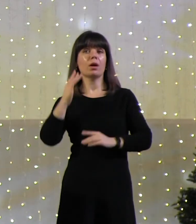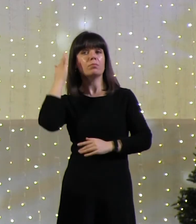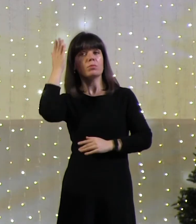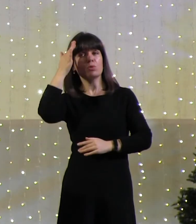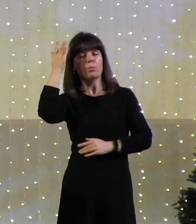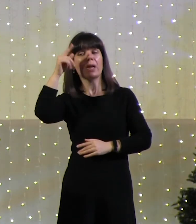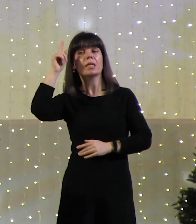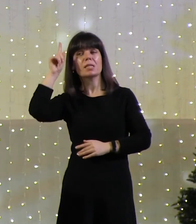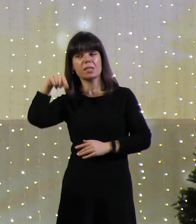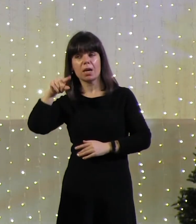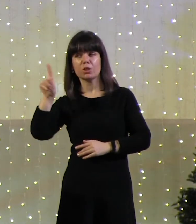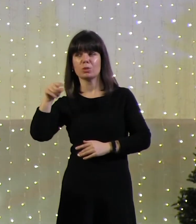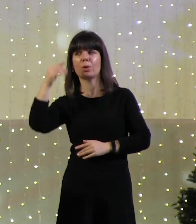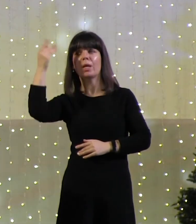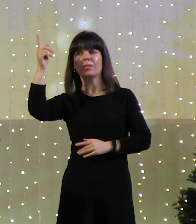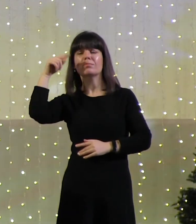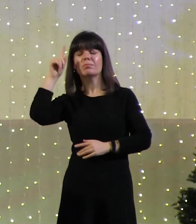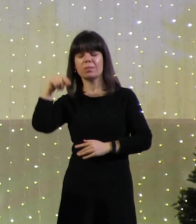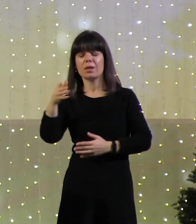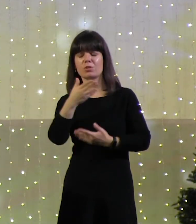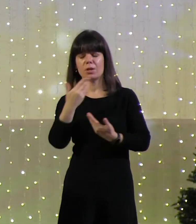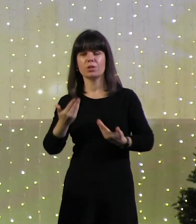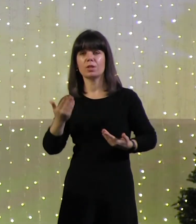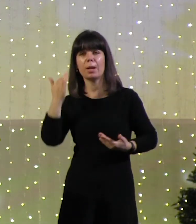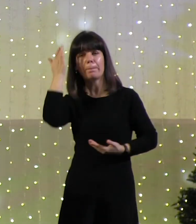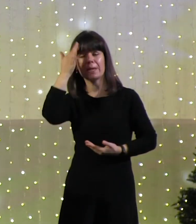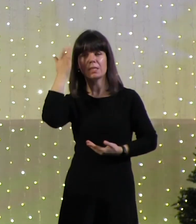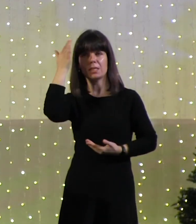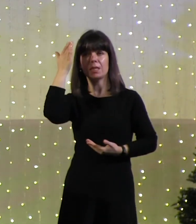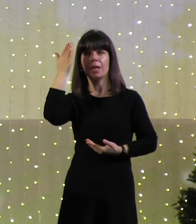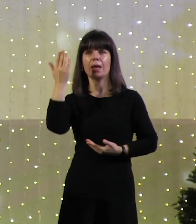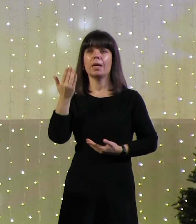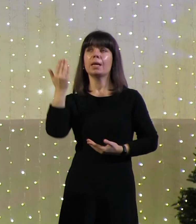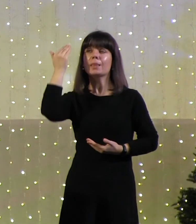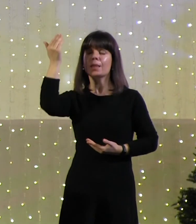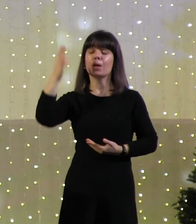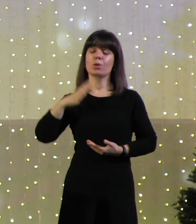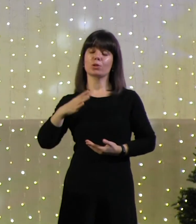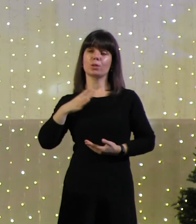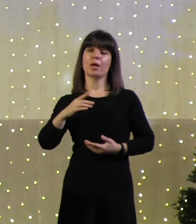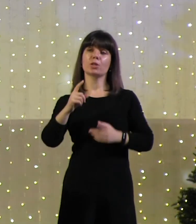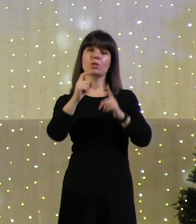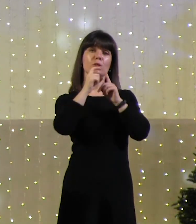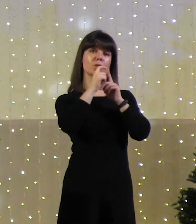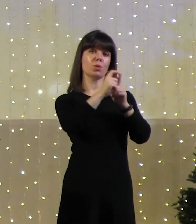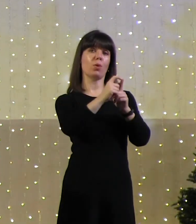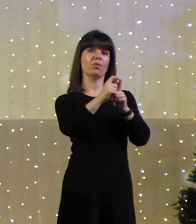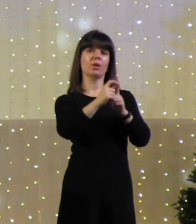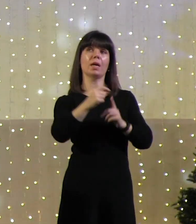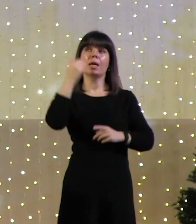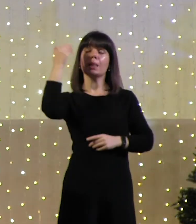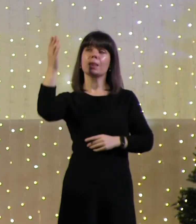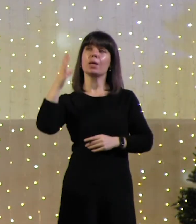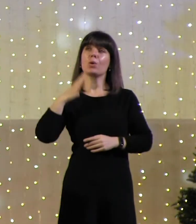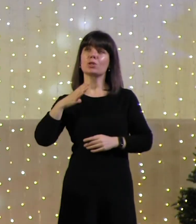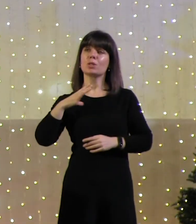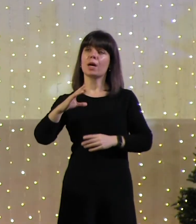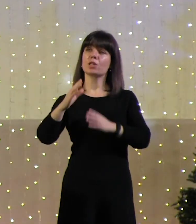знали, что Ты читаешь мысли, Ты ожидаешь от нас слов, Ты ожидаешь от нас молитв,